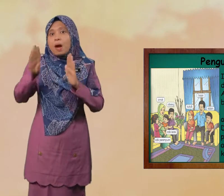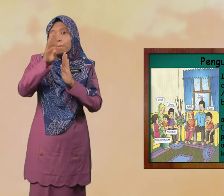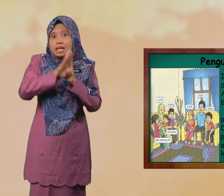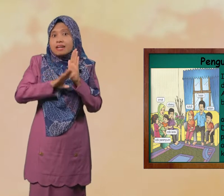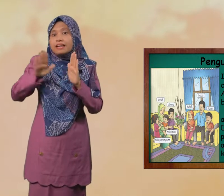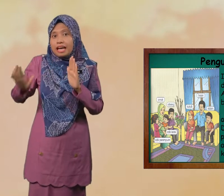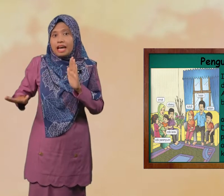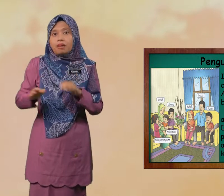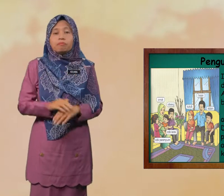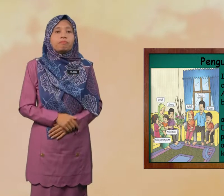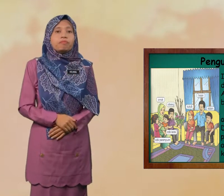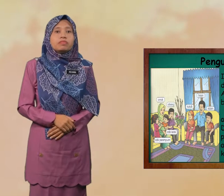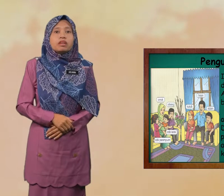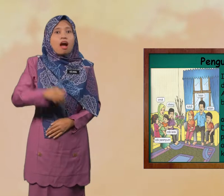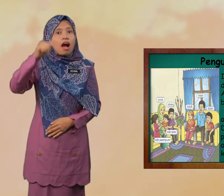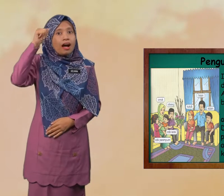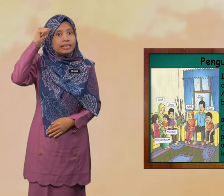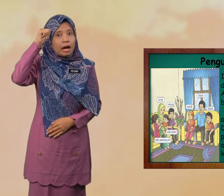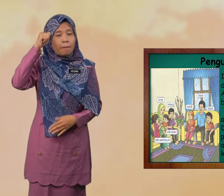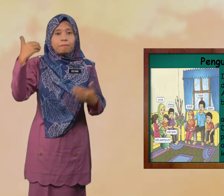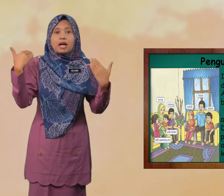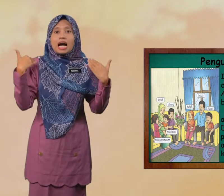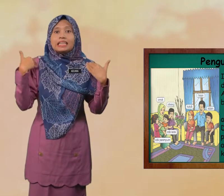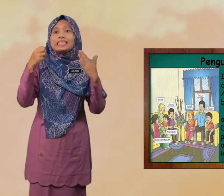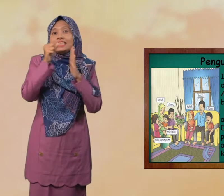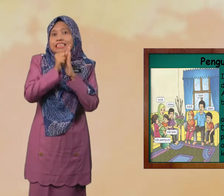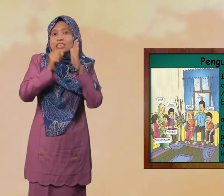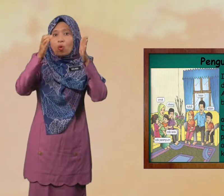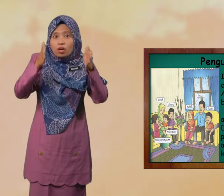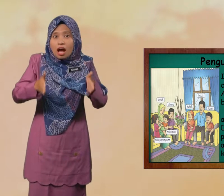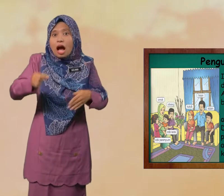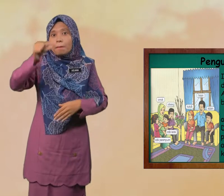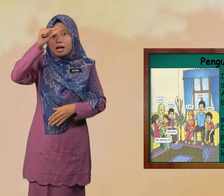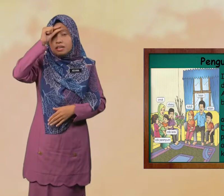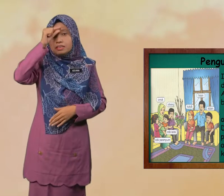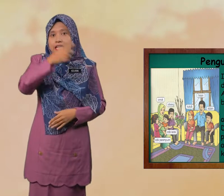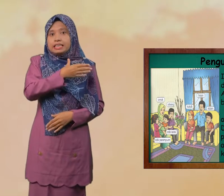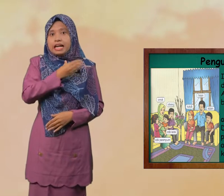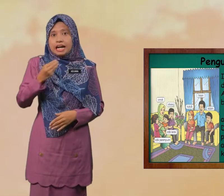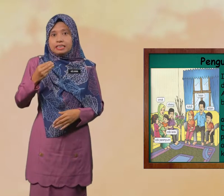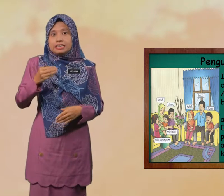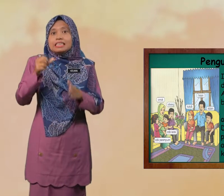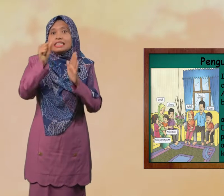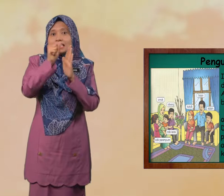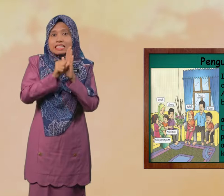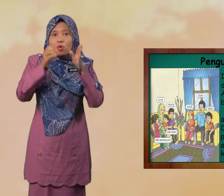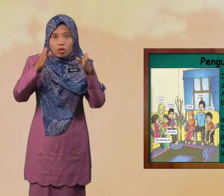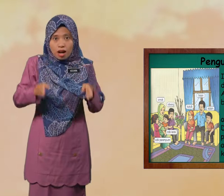Beradik Adam Ada Seorang Abang Dan Seorang